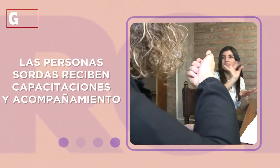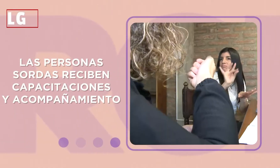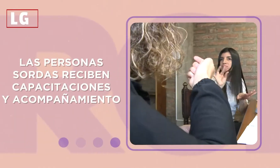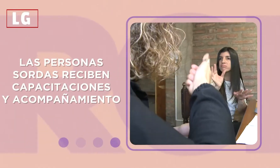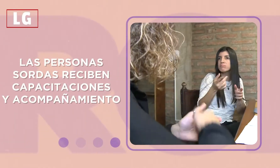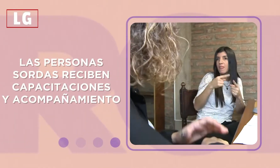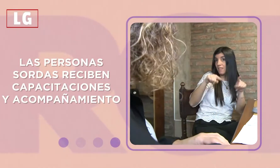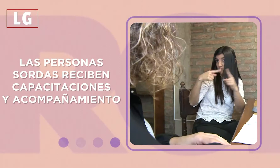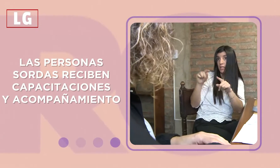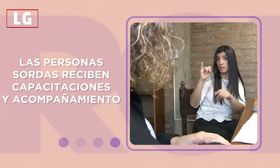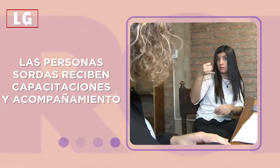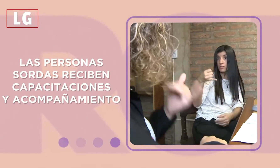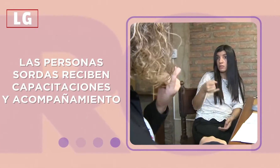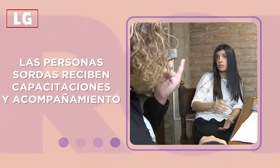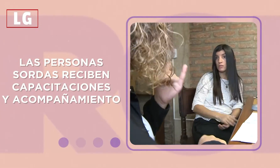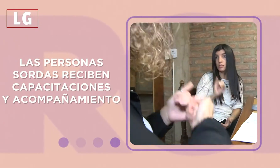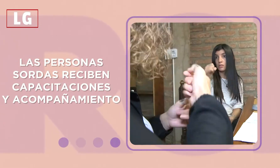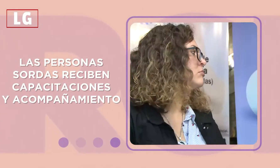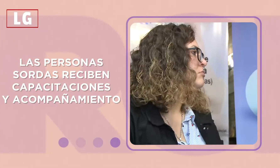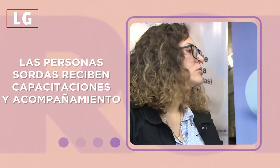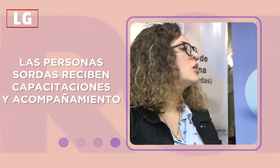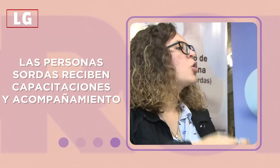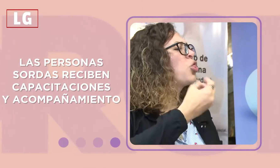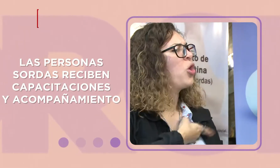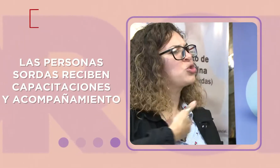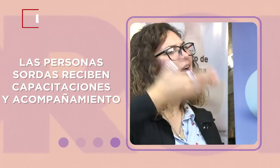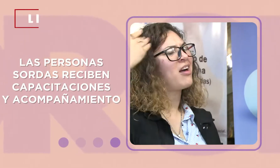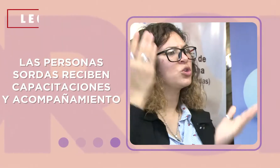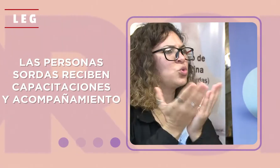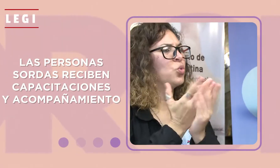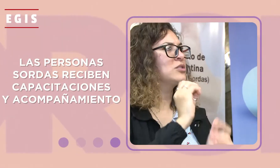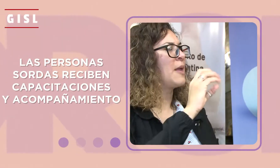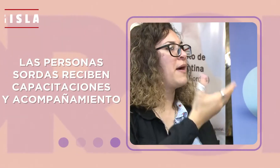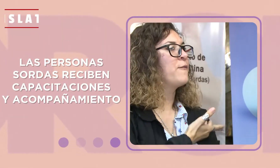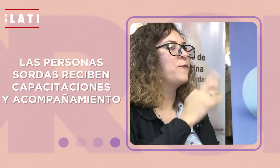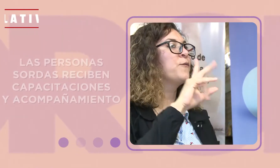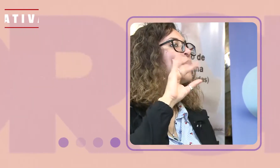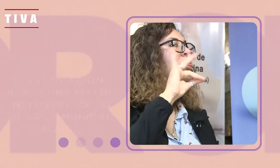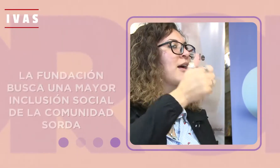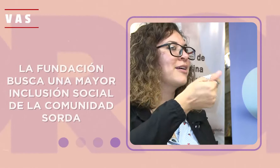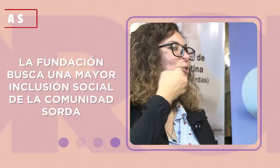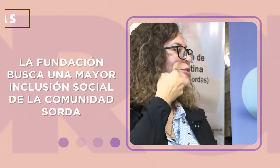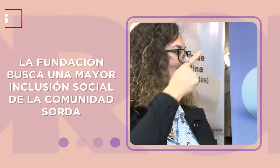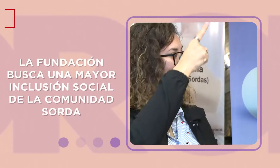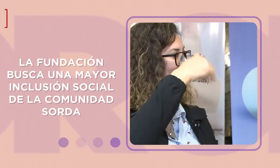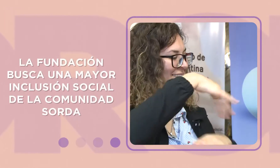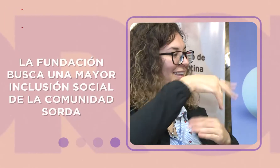referidos a la lengua de señas y la inclusión de su aprendizaje en establecimientos educativos, así como también desarrollar programas de